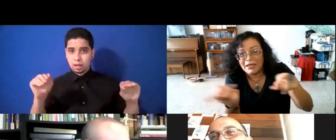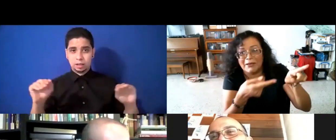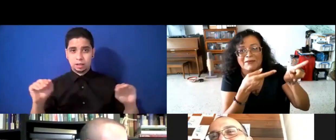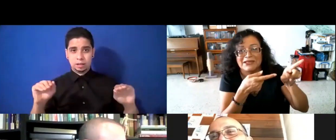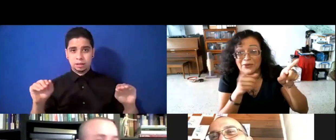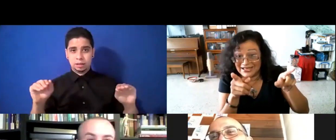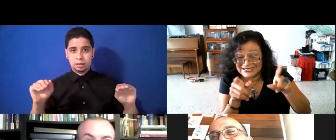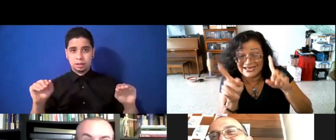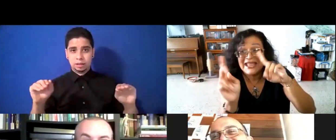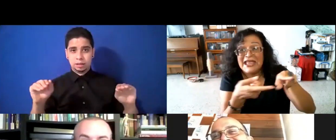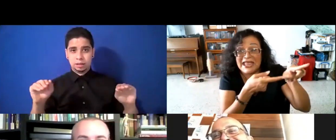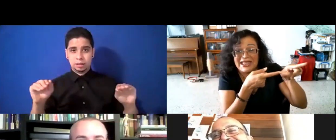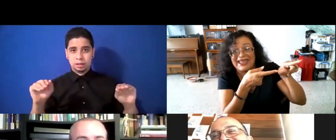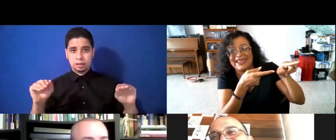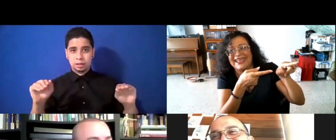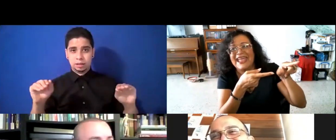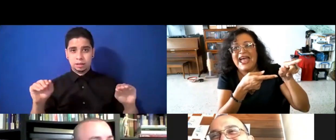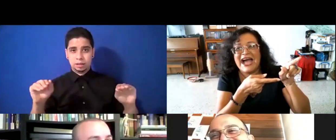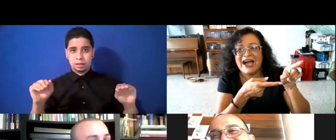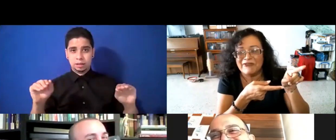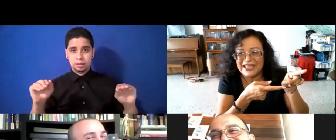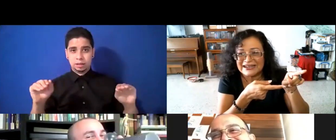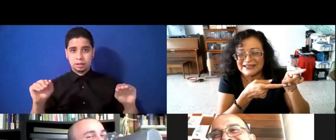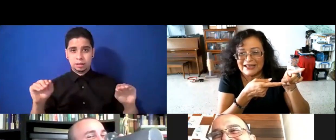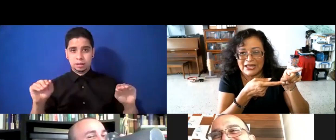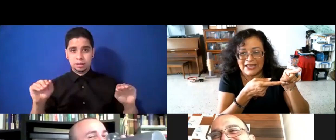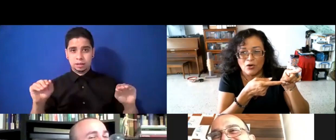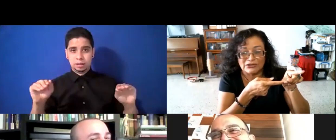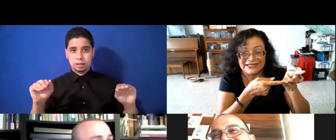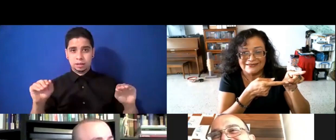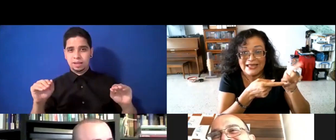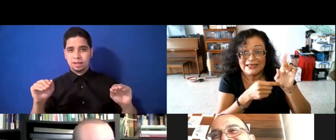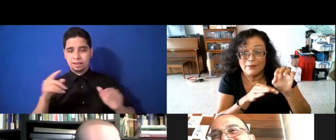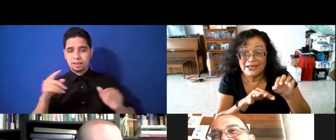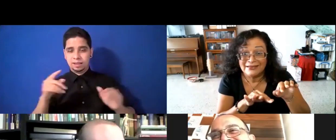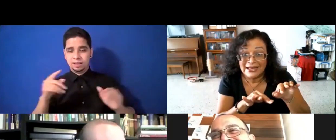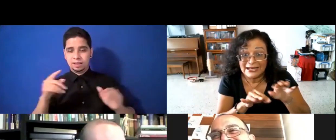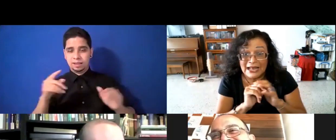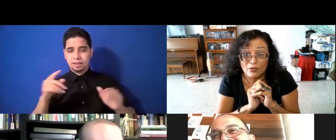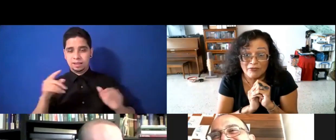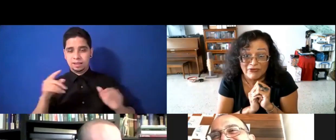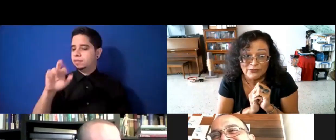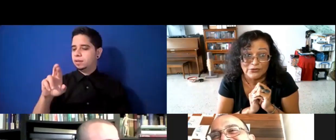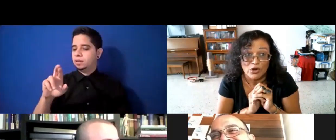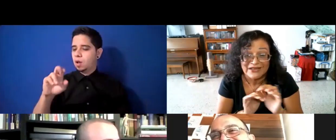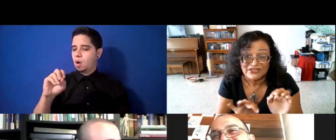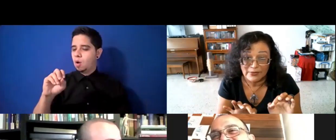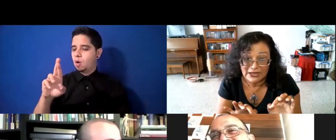te voy a decir que Javier Ortiz también tiene algo en Facebook de lo más chévere.